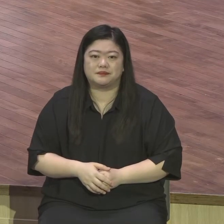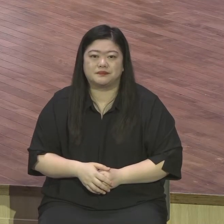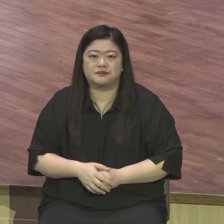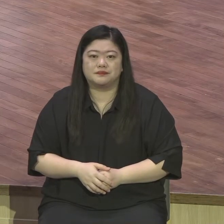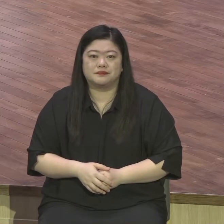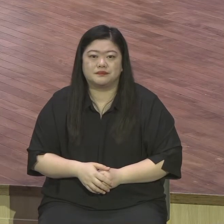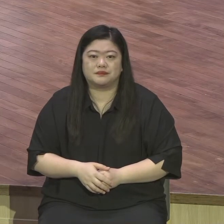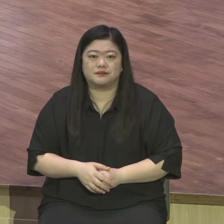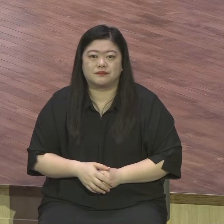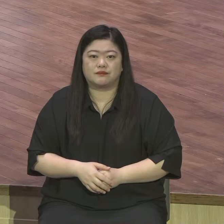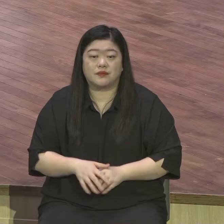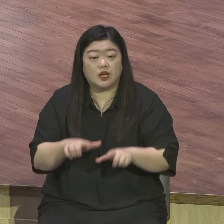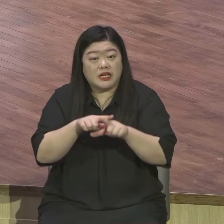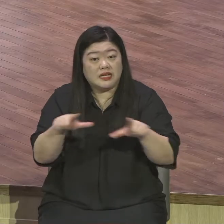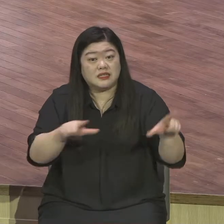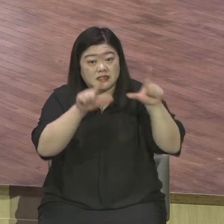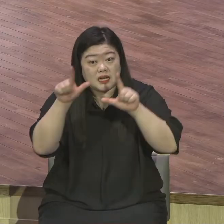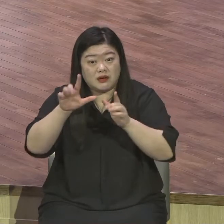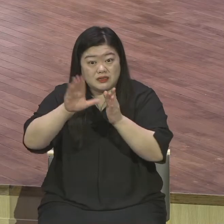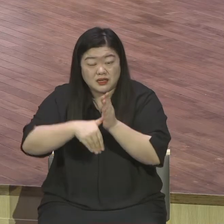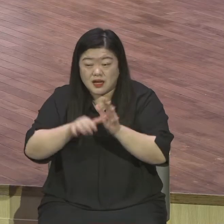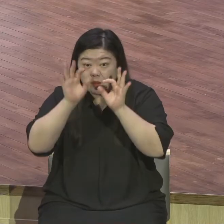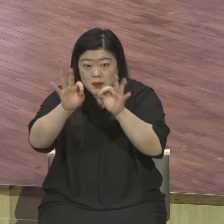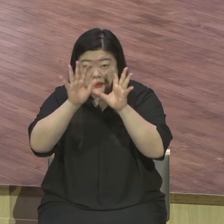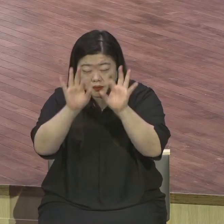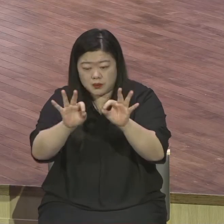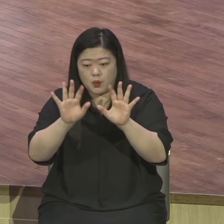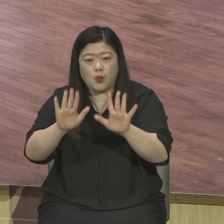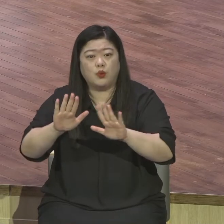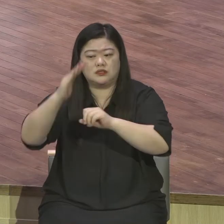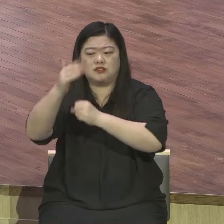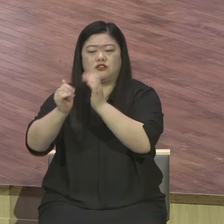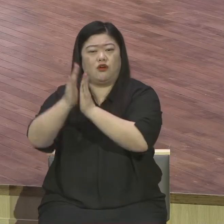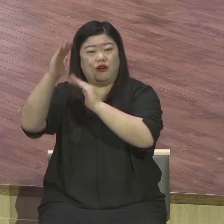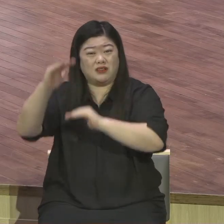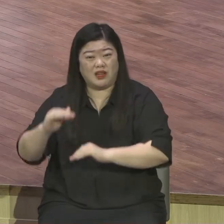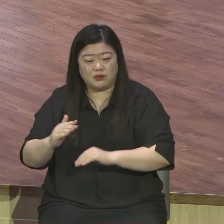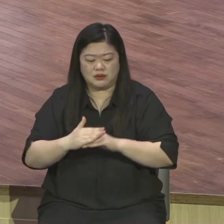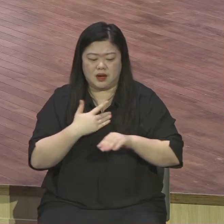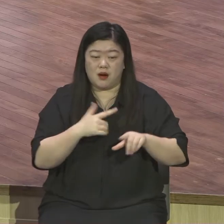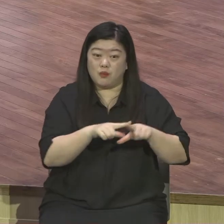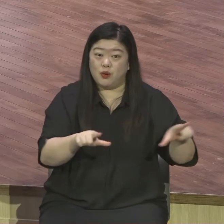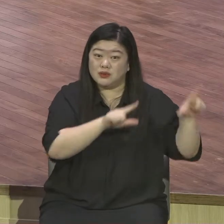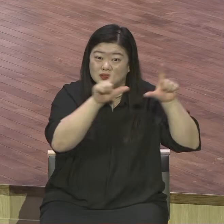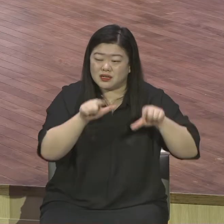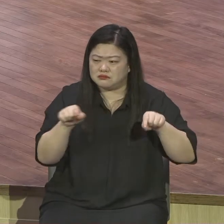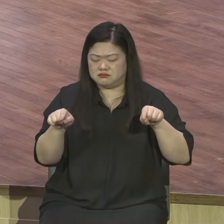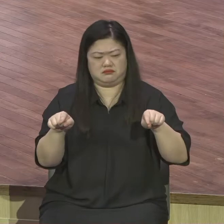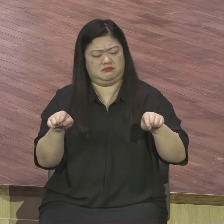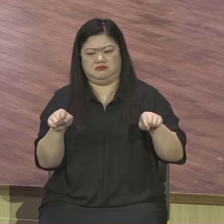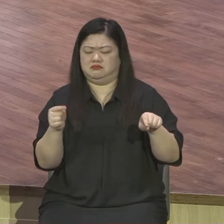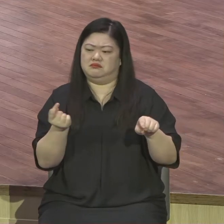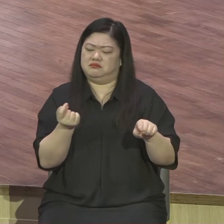있는 일상생활의 원리와 전혀 안 맞아요. 우리가 살고 있는 일상생활의 전혀 안